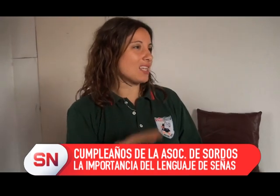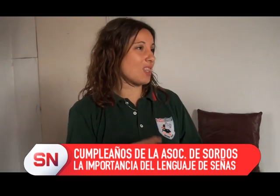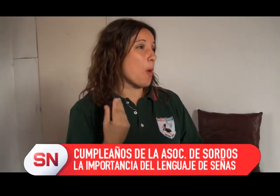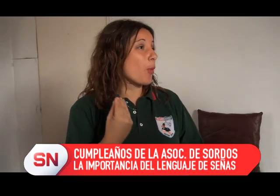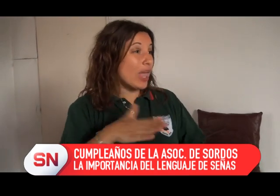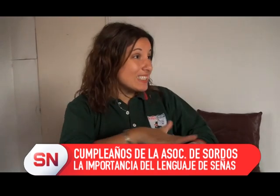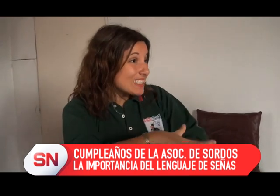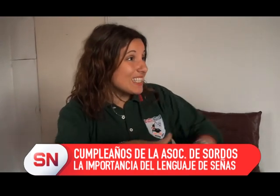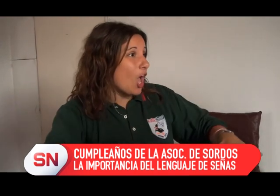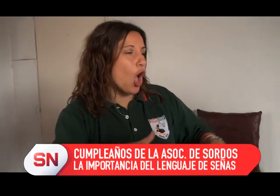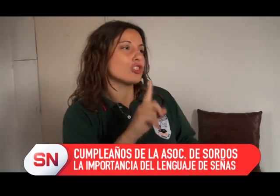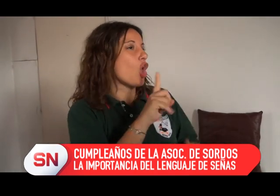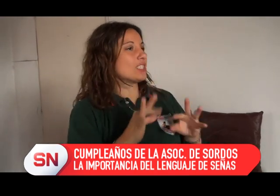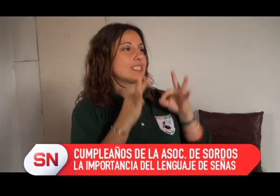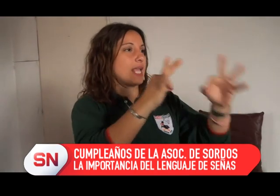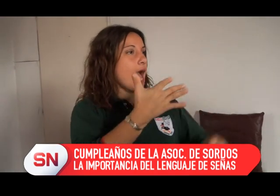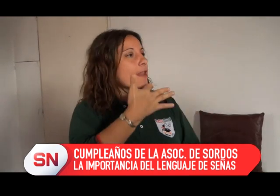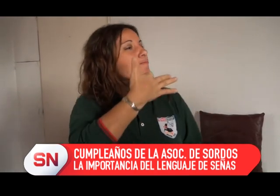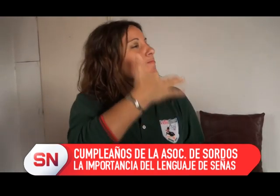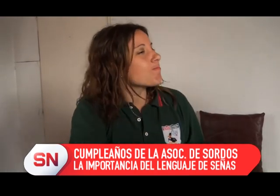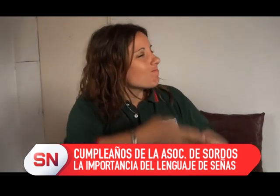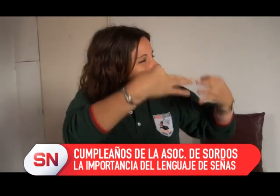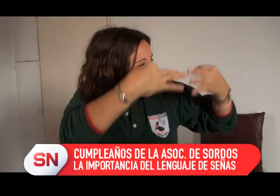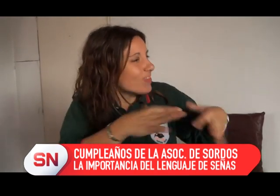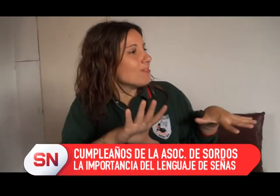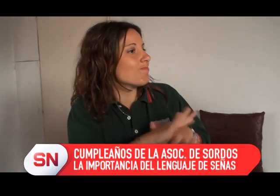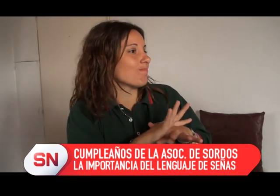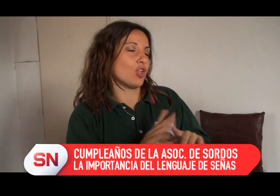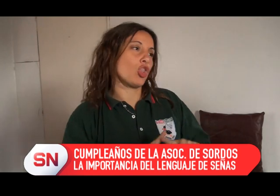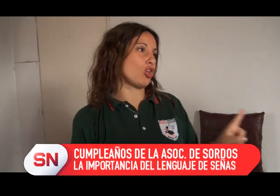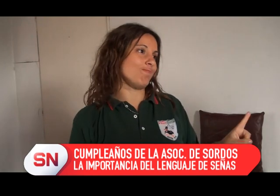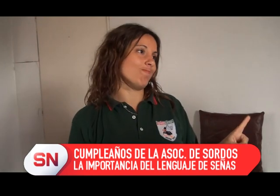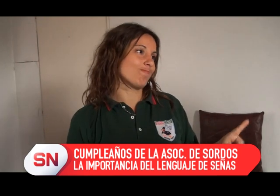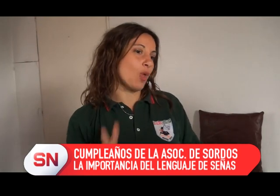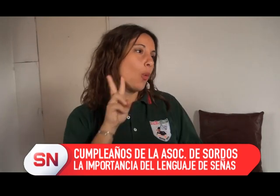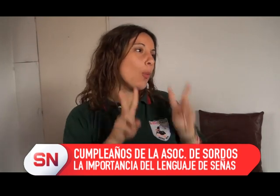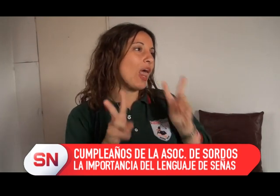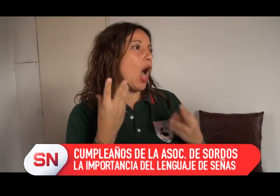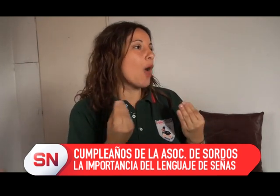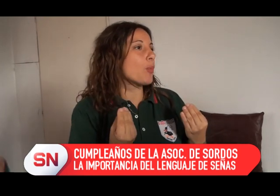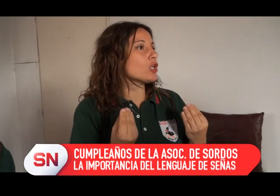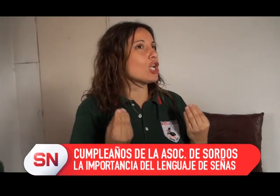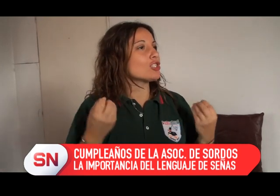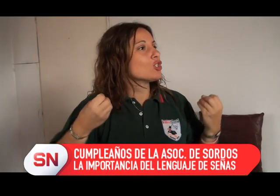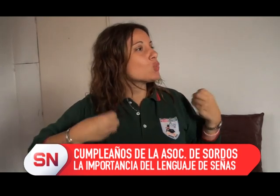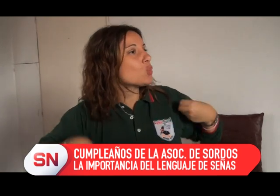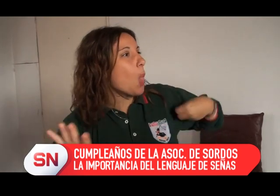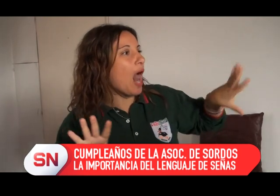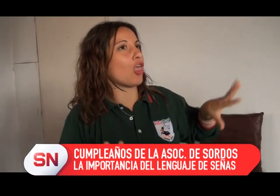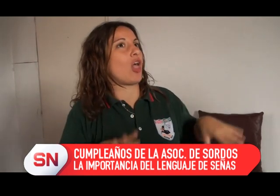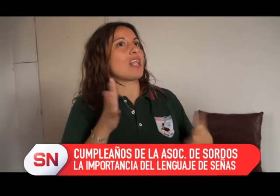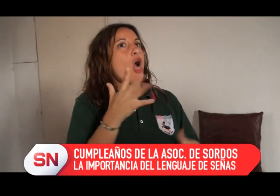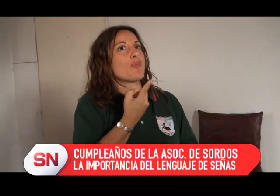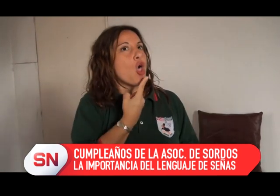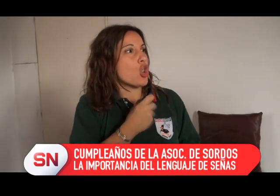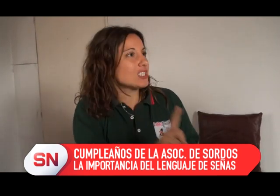Ellos ven como que la lengua de señas tiene que enseñarlo un sordo y no un oyente, y bueno, hay que ver de qué manera